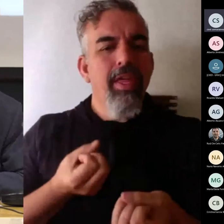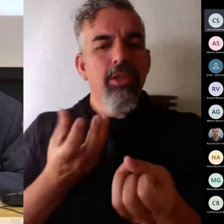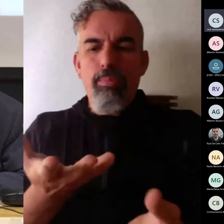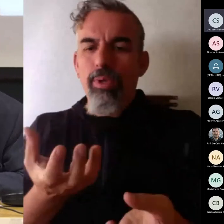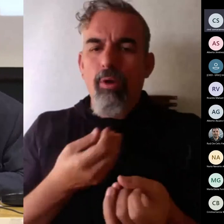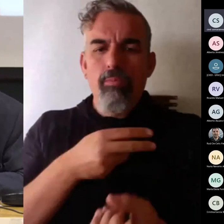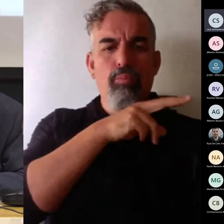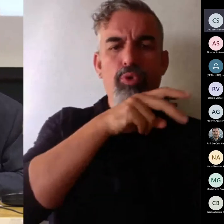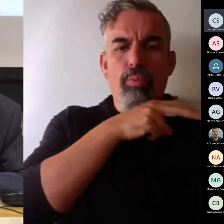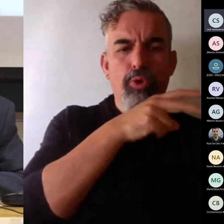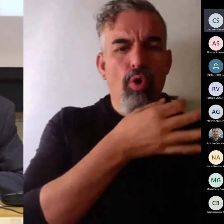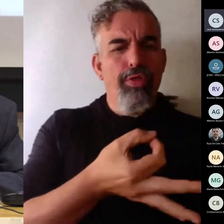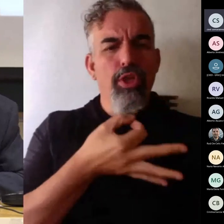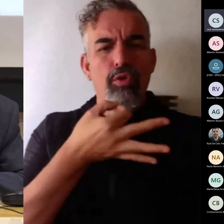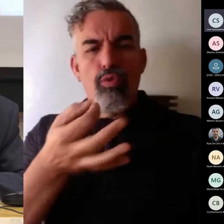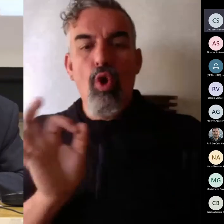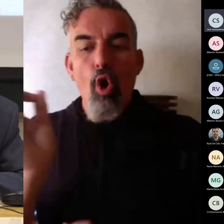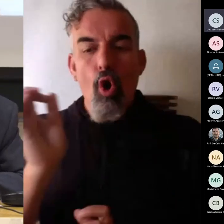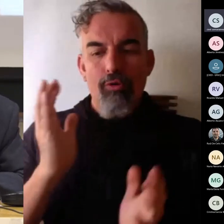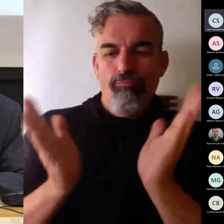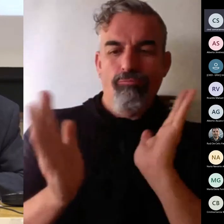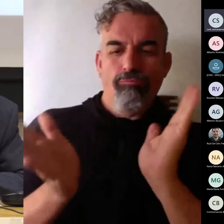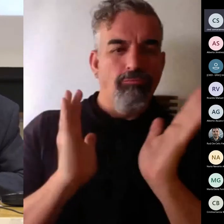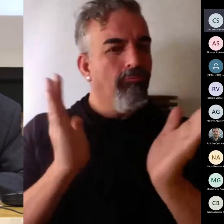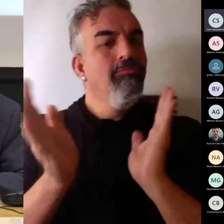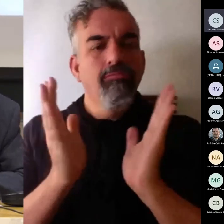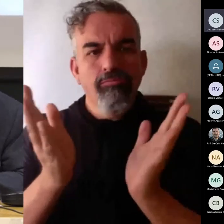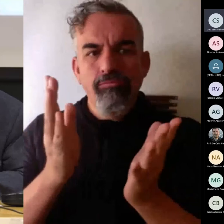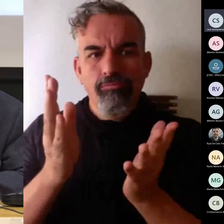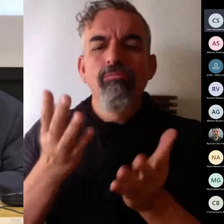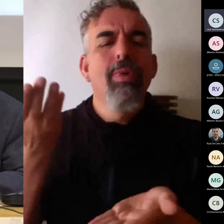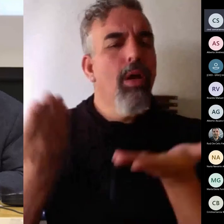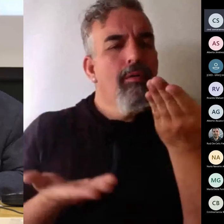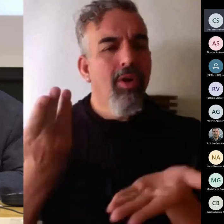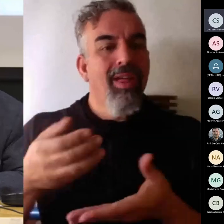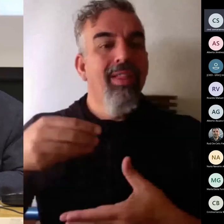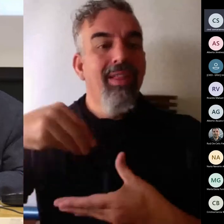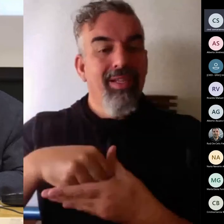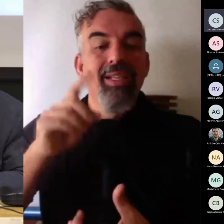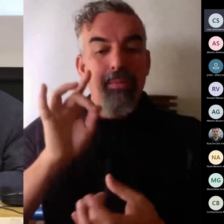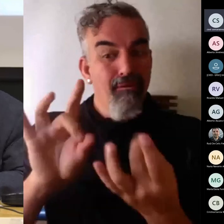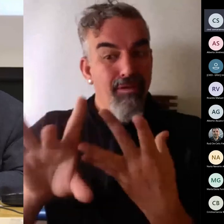la idea de retroalimentación abre también a un campo de formación